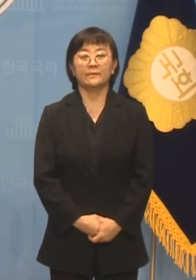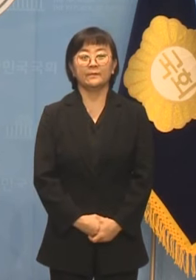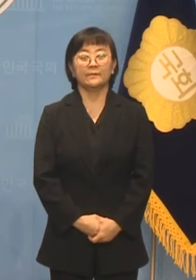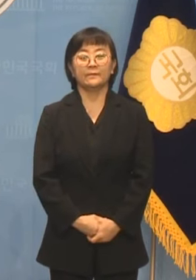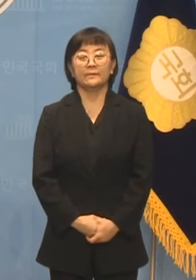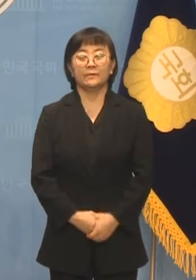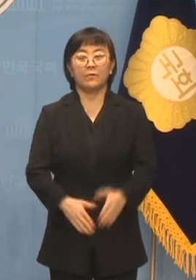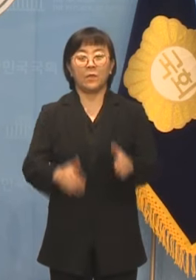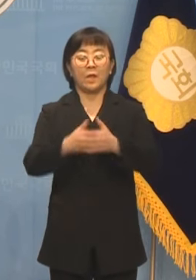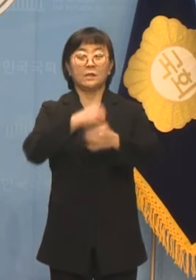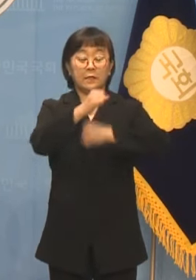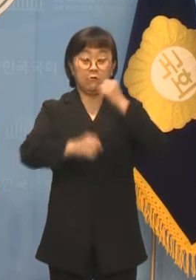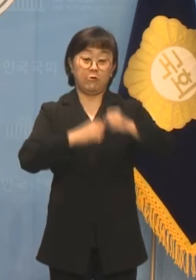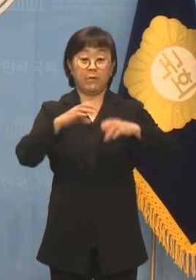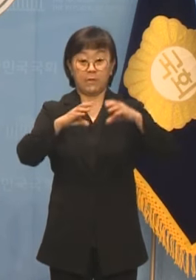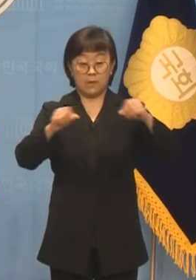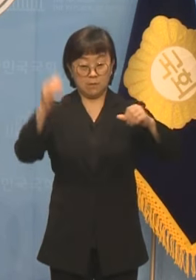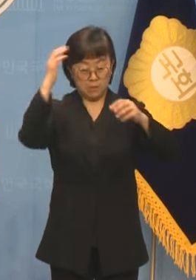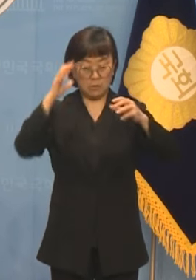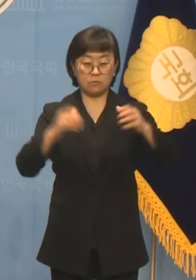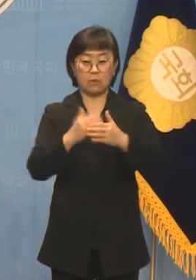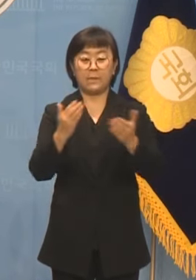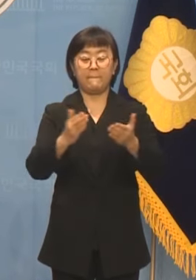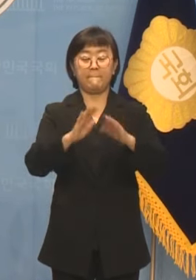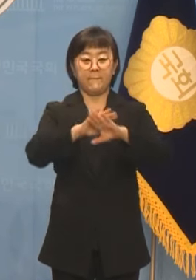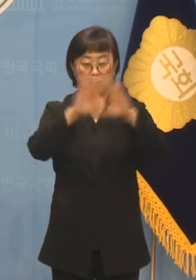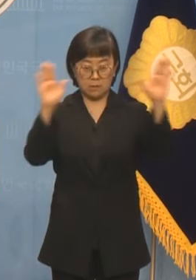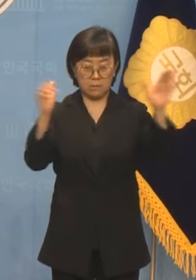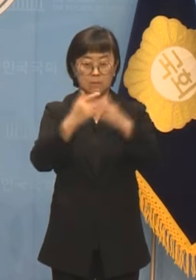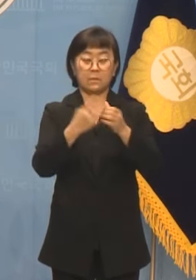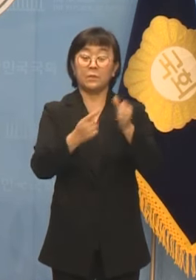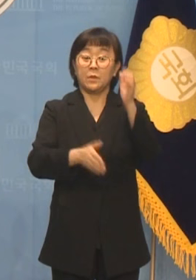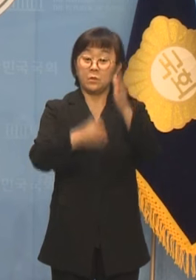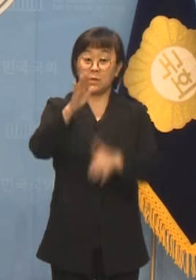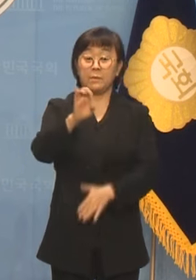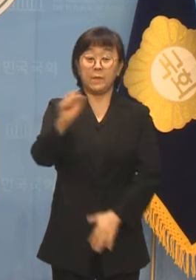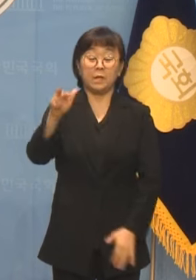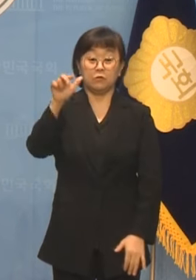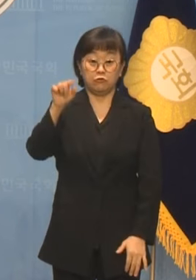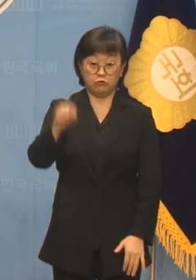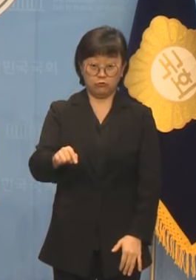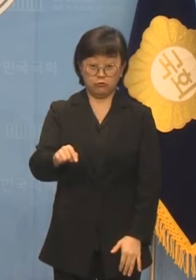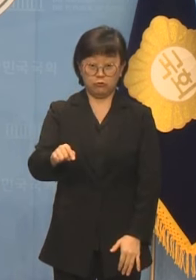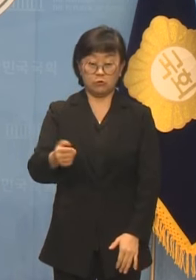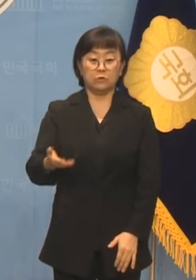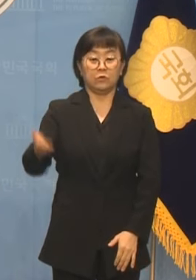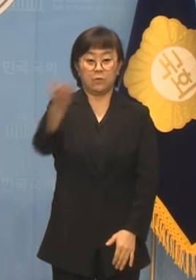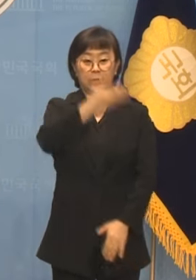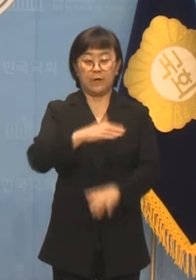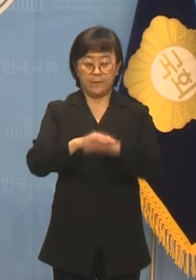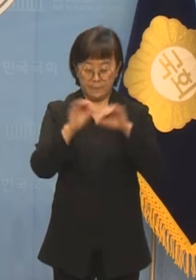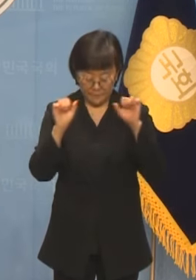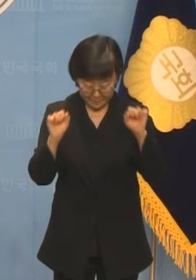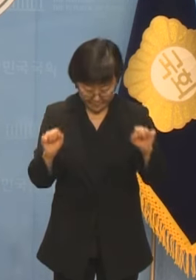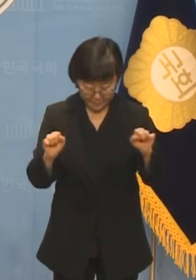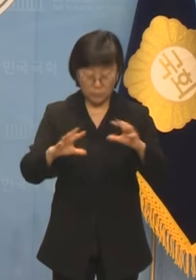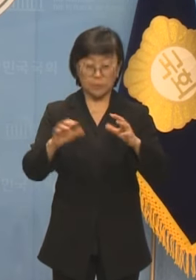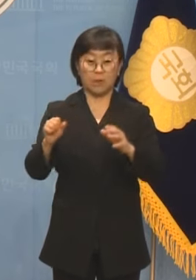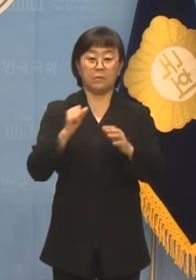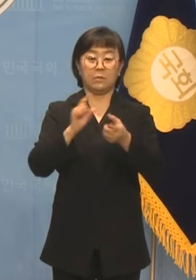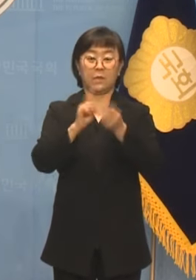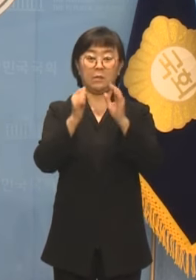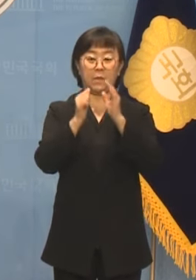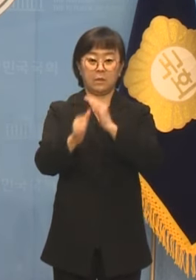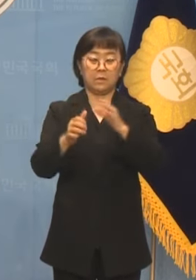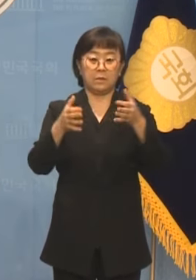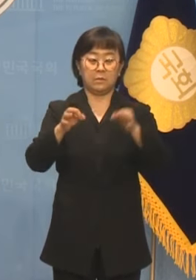빛나는 자유의 땅 대한민국을 밝히는 첫 번째 도시 파주 동료 시민 여러분 안녕하십니까 국민의힘 대변인